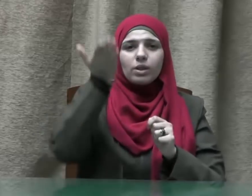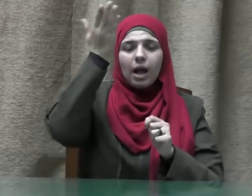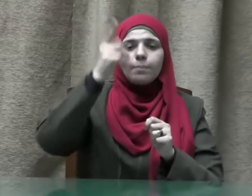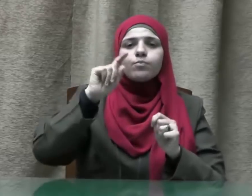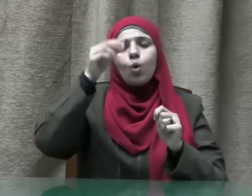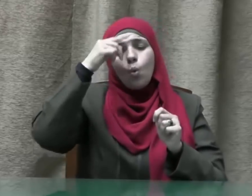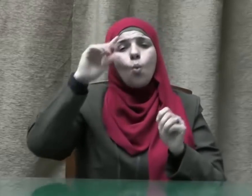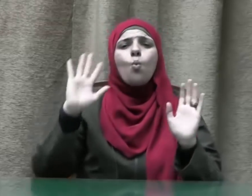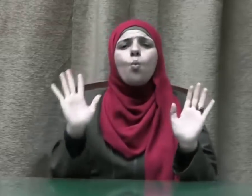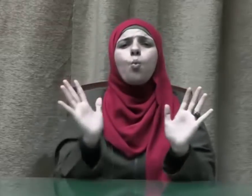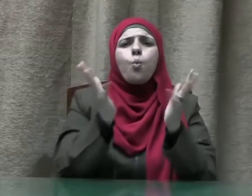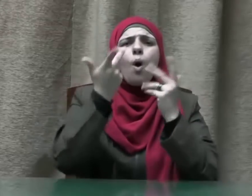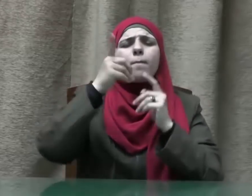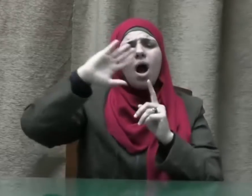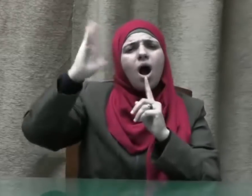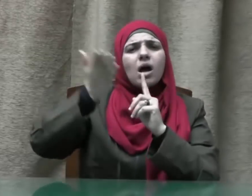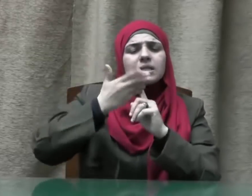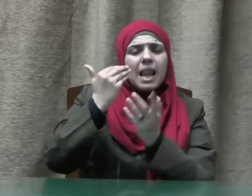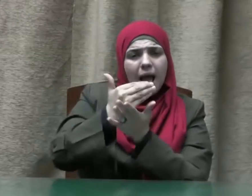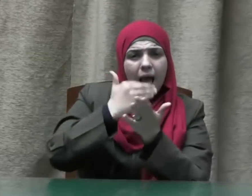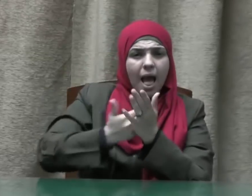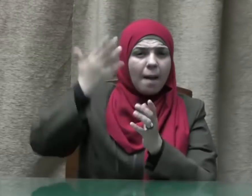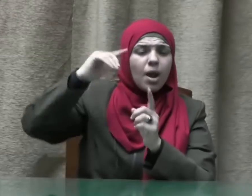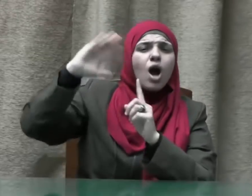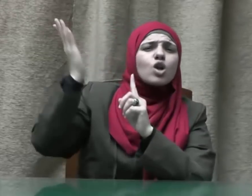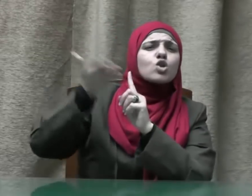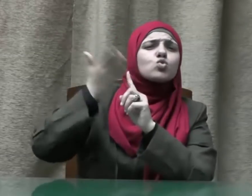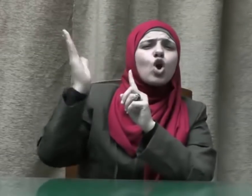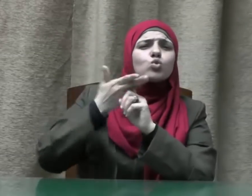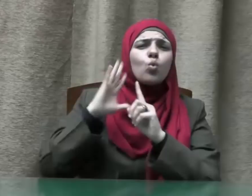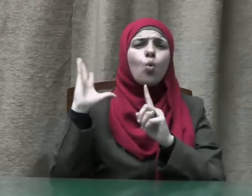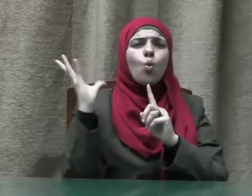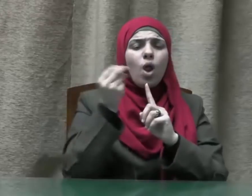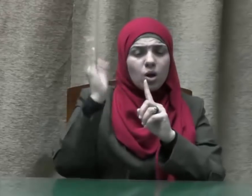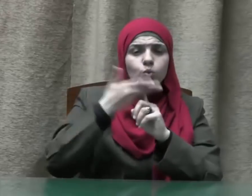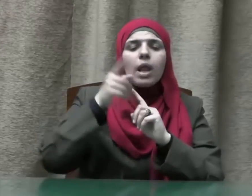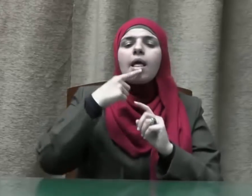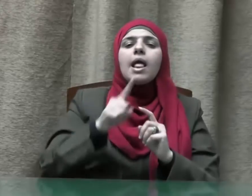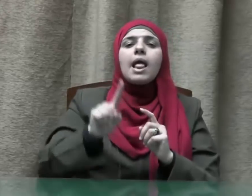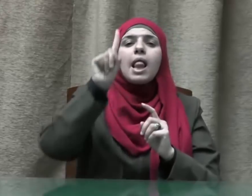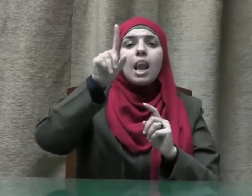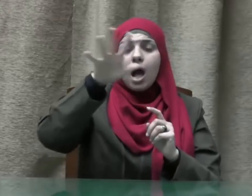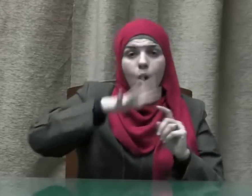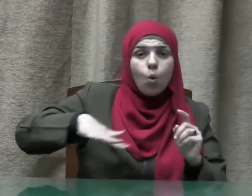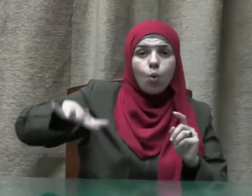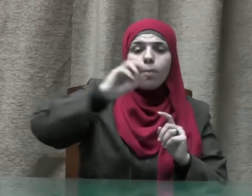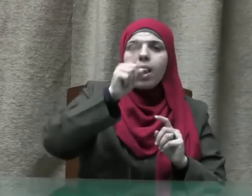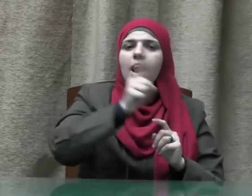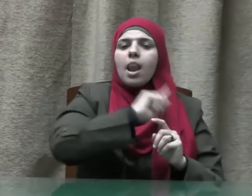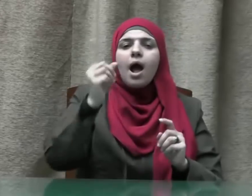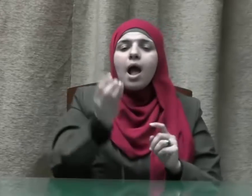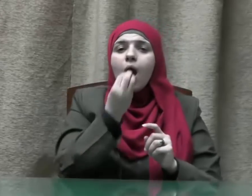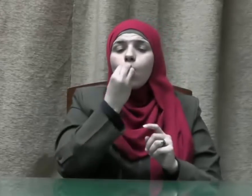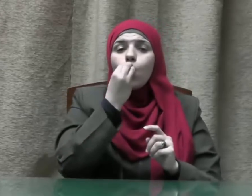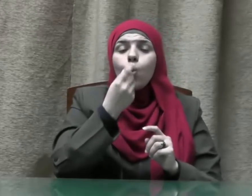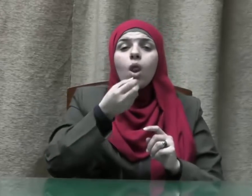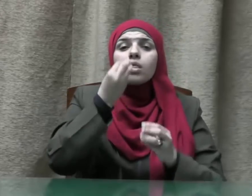أَرْسَلْنَا قَبْلَكَ مِنَ الْمُرْسَلِينَ إِلَّا إِنَّهُمْ لَيَأْكُلُونَ الطَّعَامَ وَيَمْشُونَ فِي